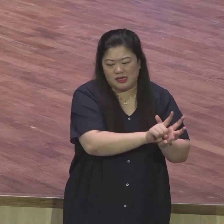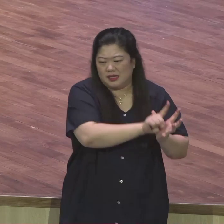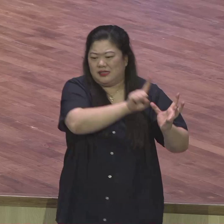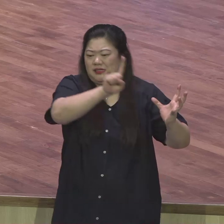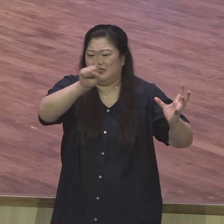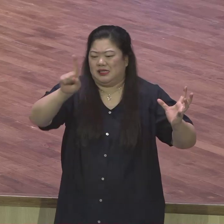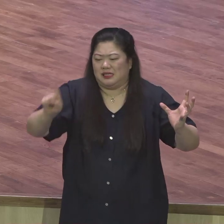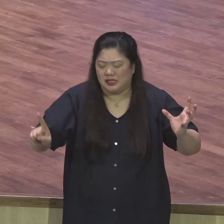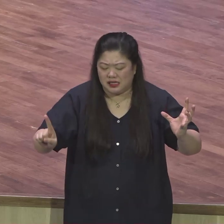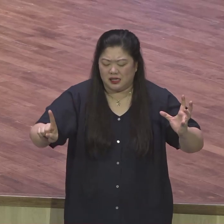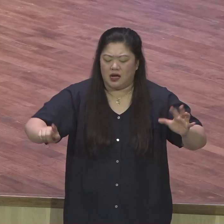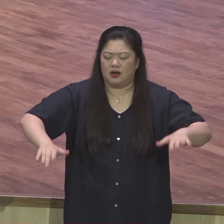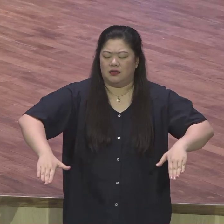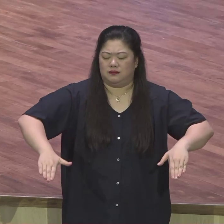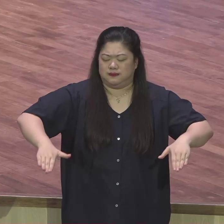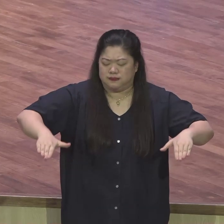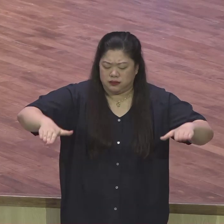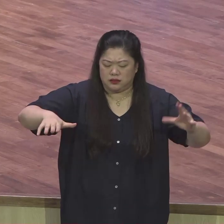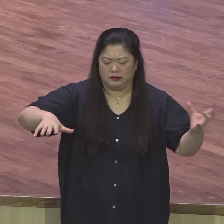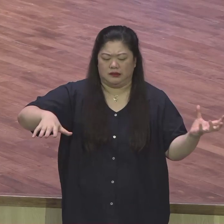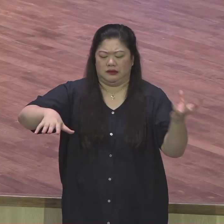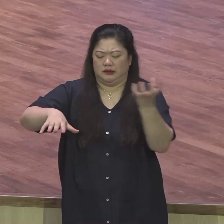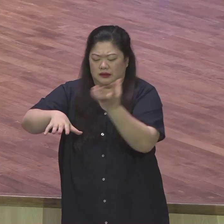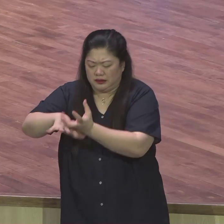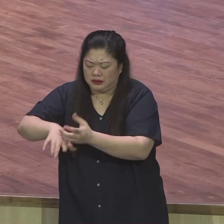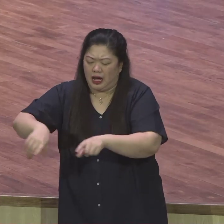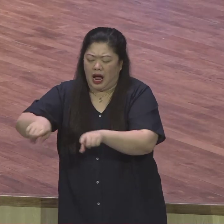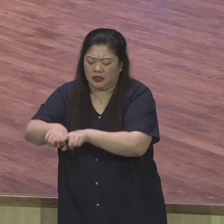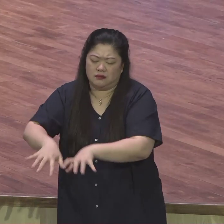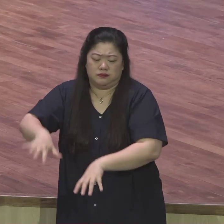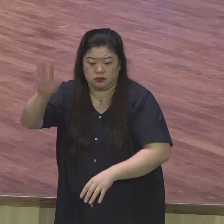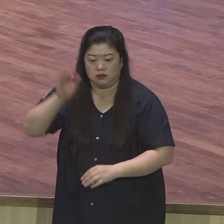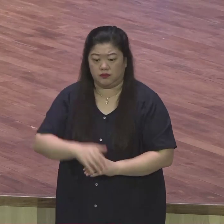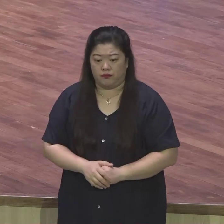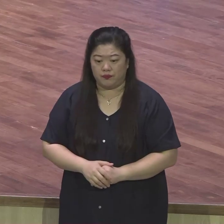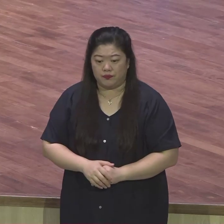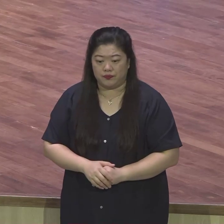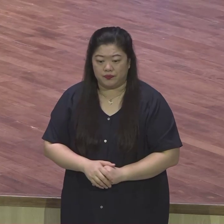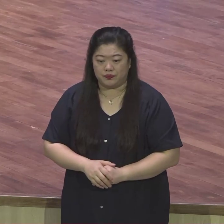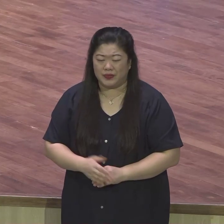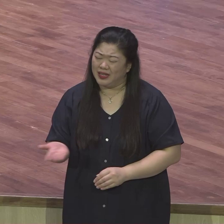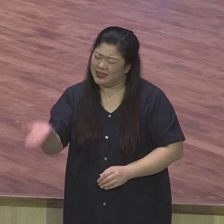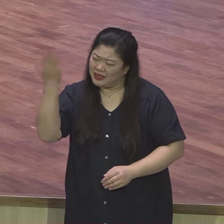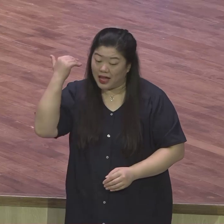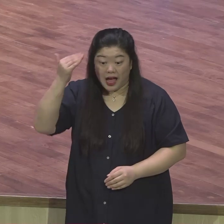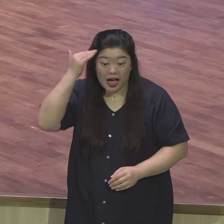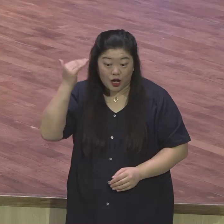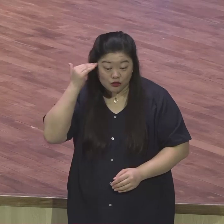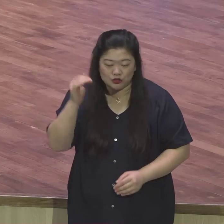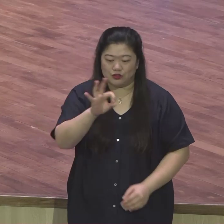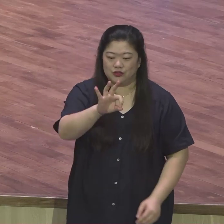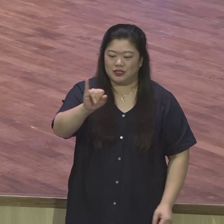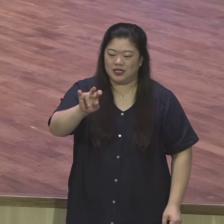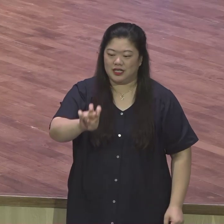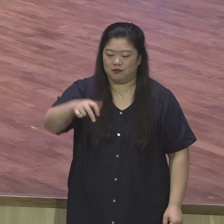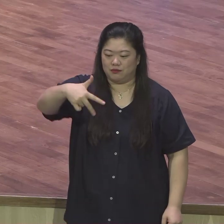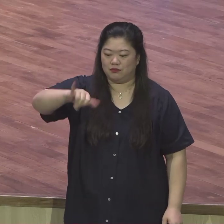참했는지 굶어 죽어가지고 길거리 시체들이 그냥 쌓여있었다니까 우리 조상들이 가난해가 먹을 게